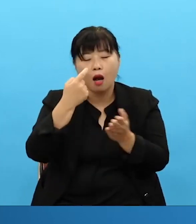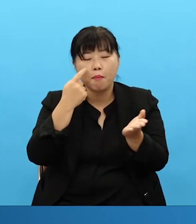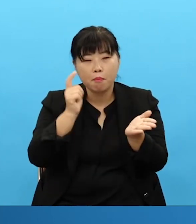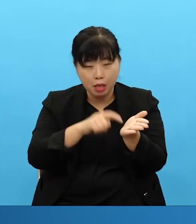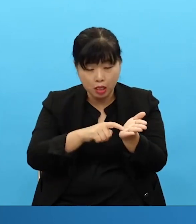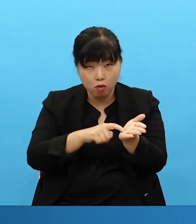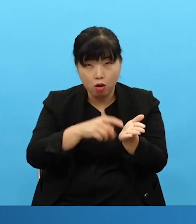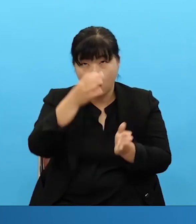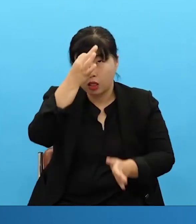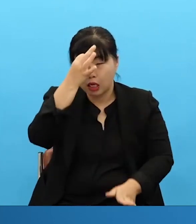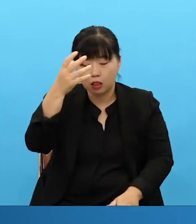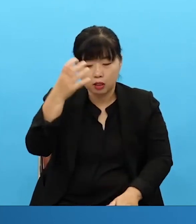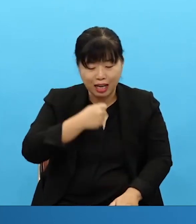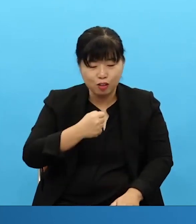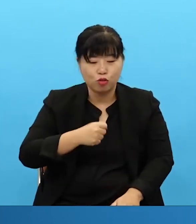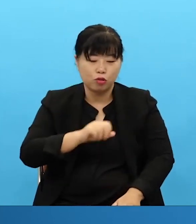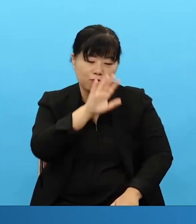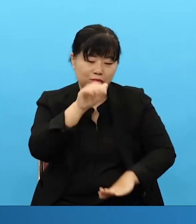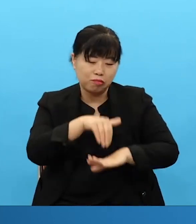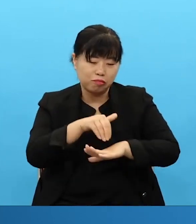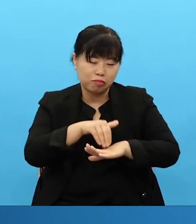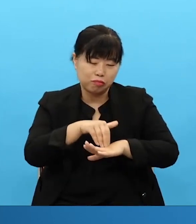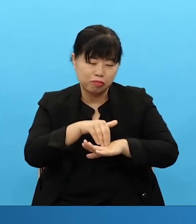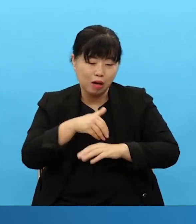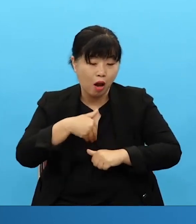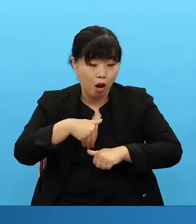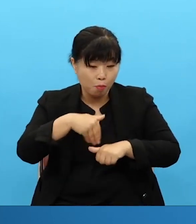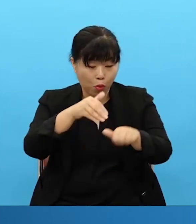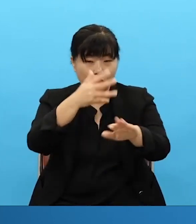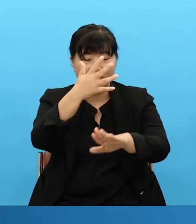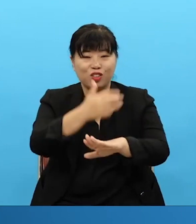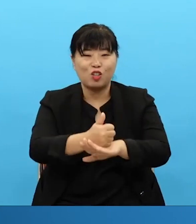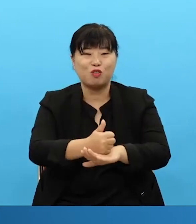And then you go out with that mission. And also the answer is already clear.